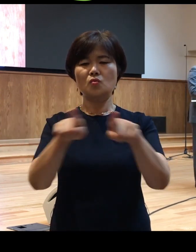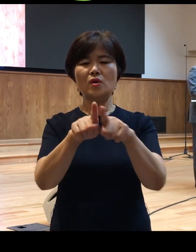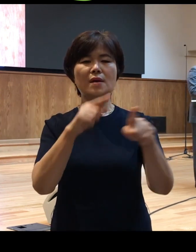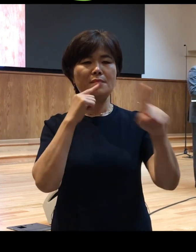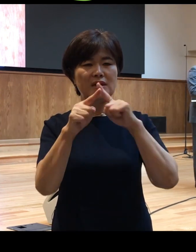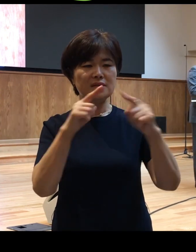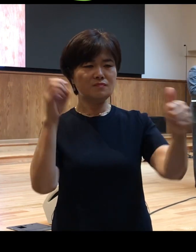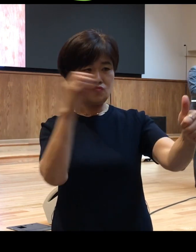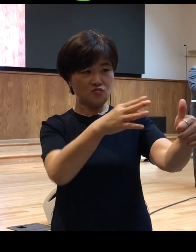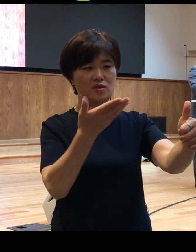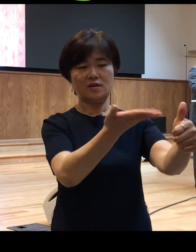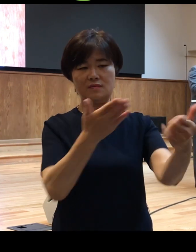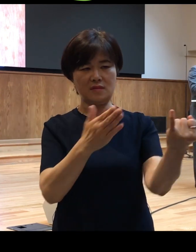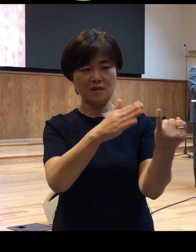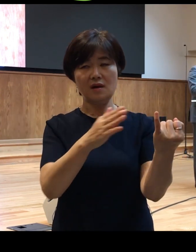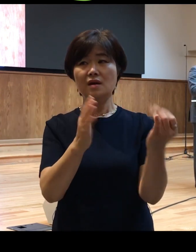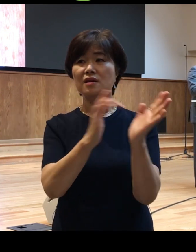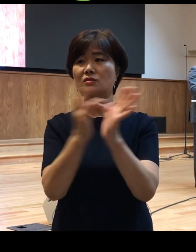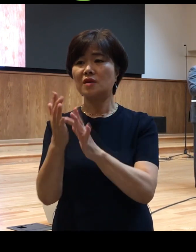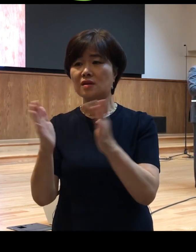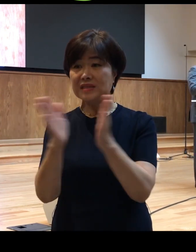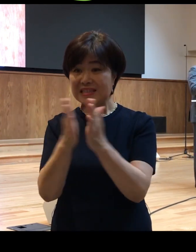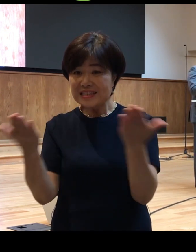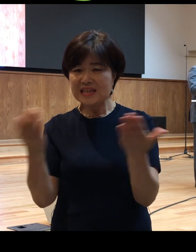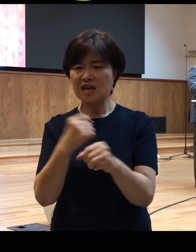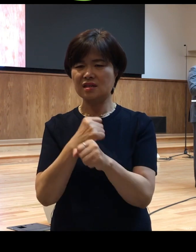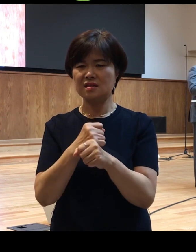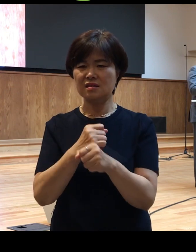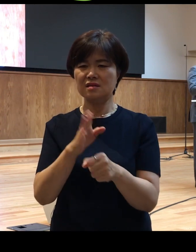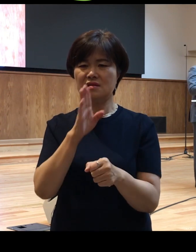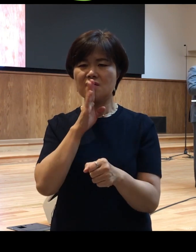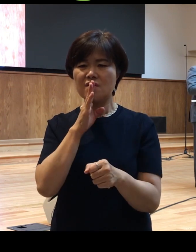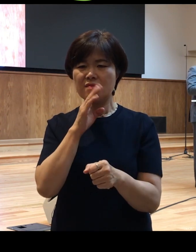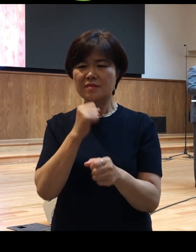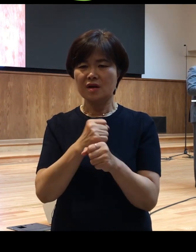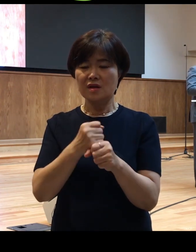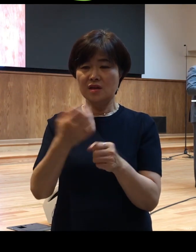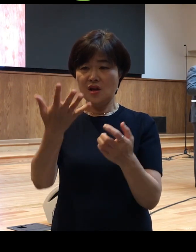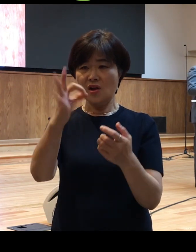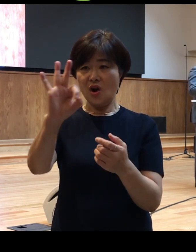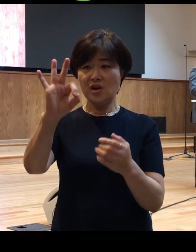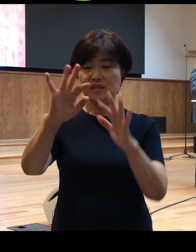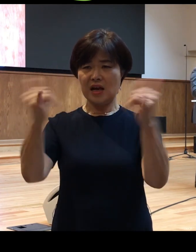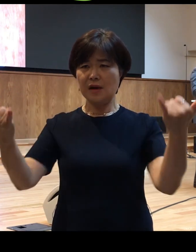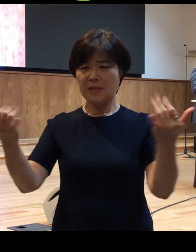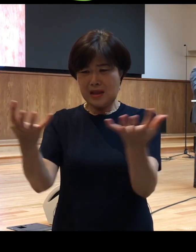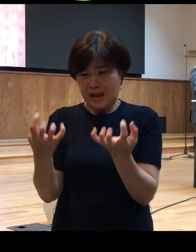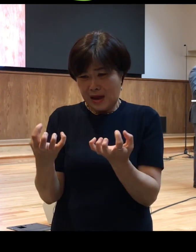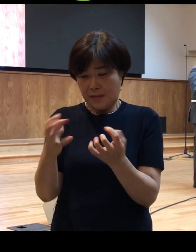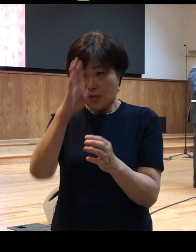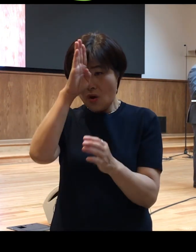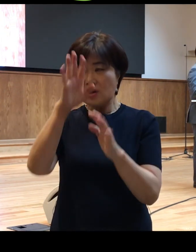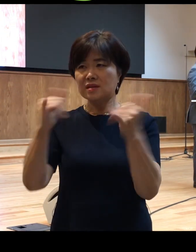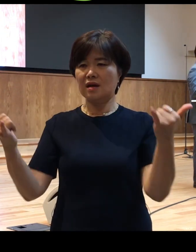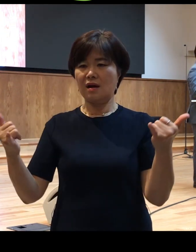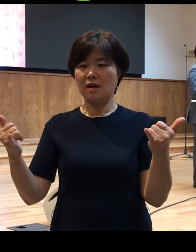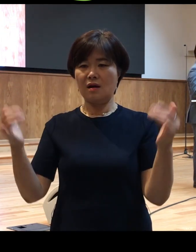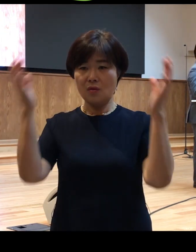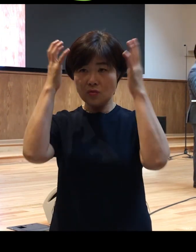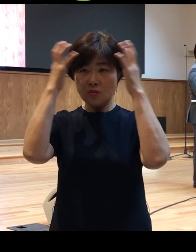예수님께서 치유하신 열 명의 나병 환자들 이 한샘병으로 고통당하던 마치 하나님께